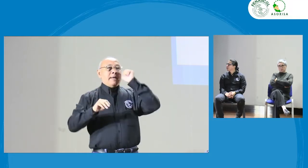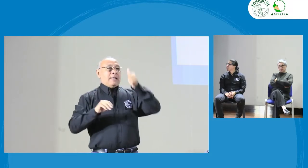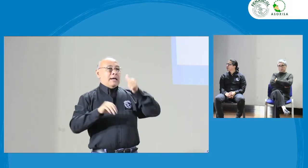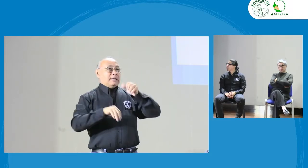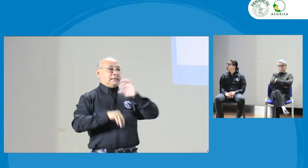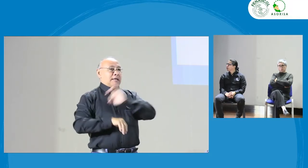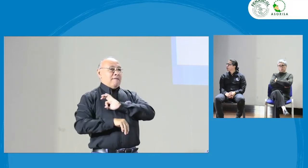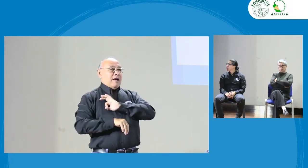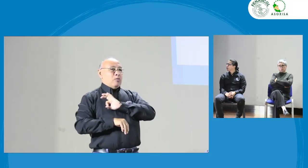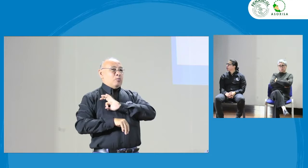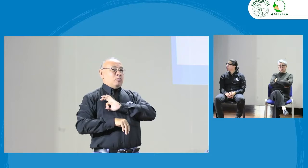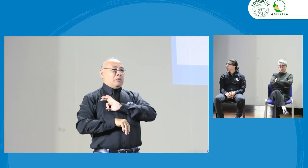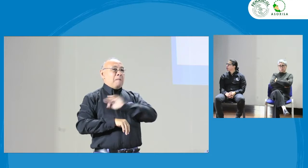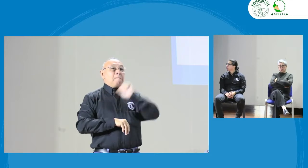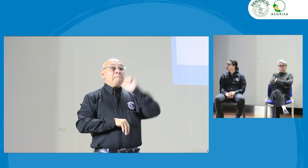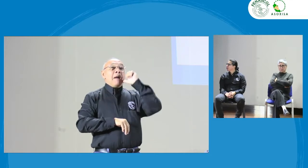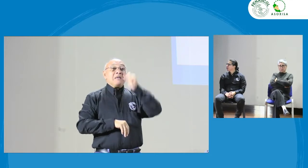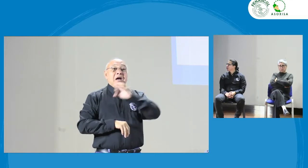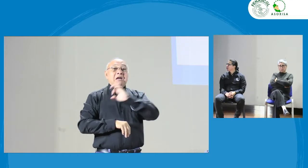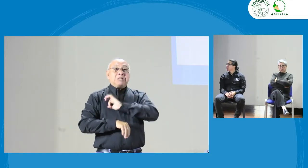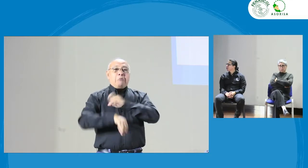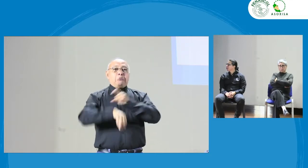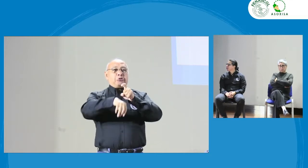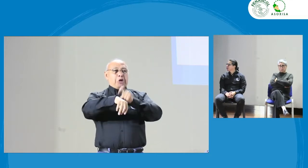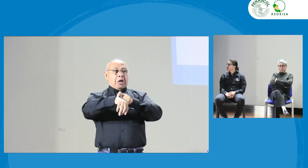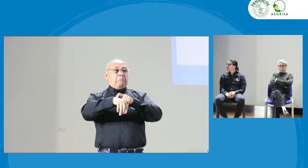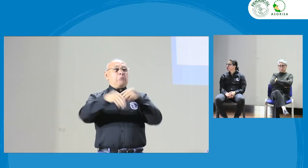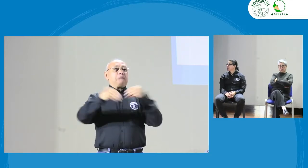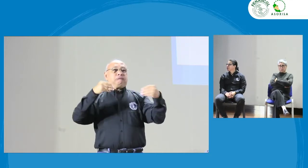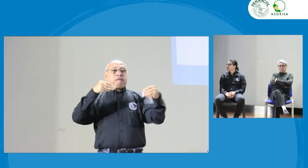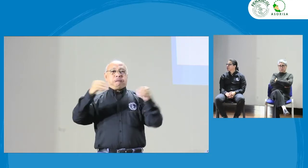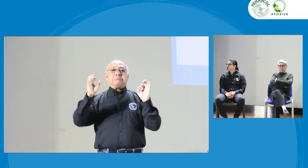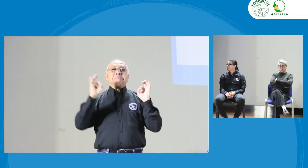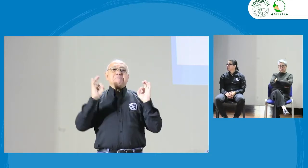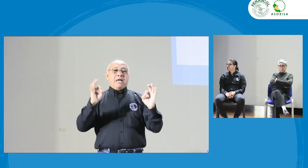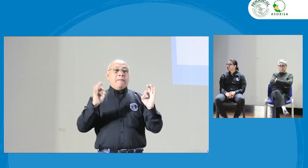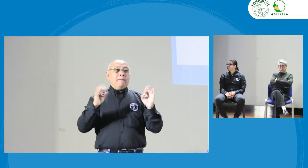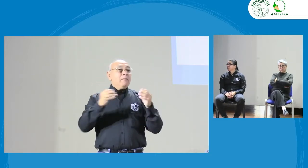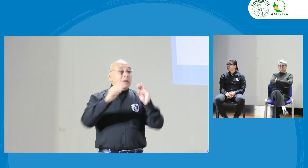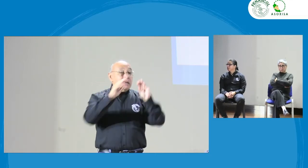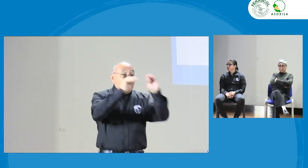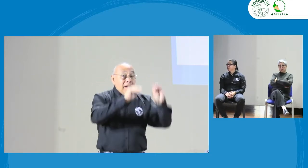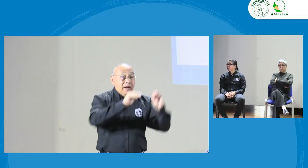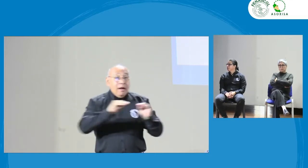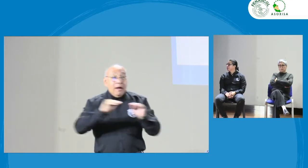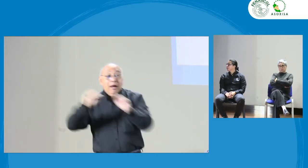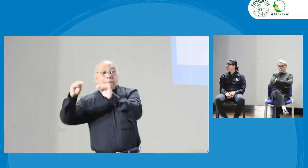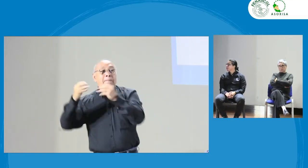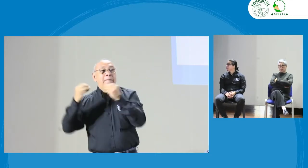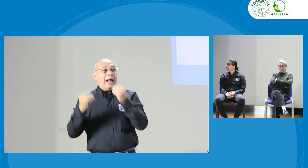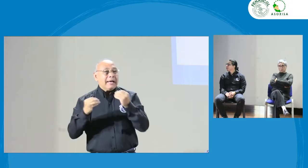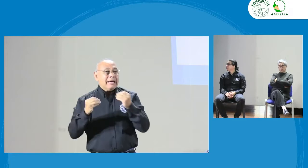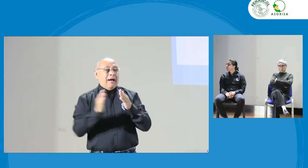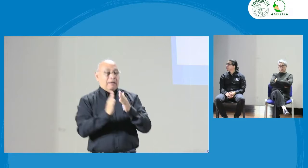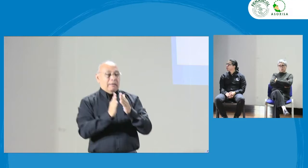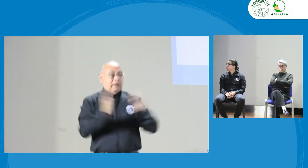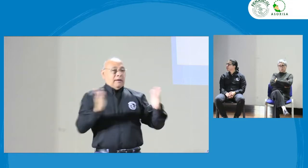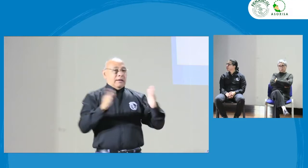pensando en que podemos hacer su reprogramación y realizarlo mañana, para que podamos